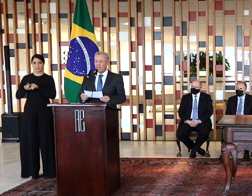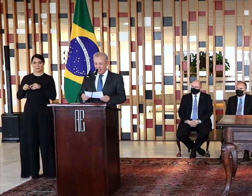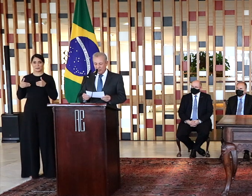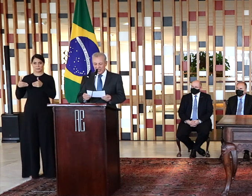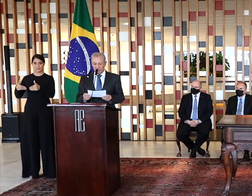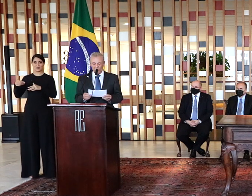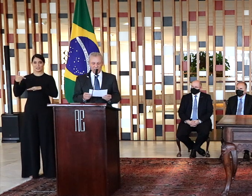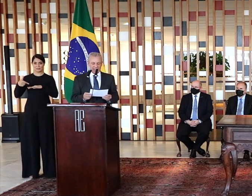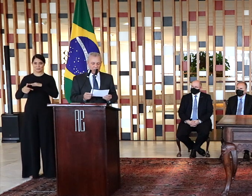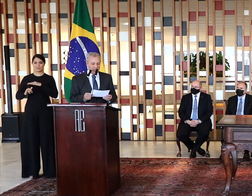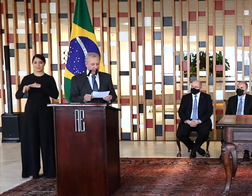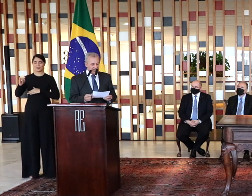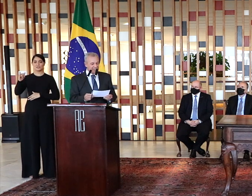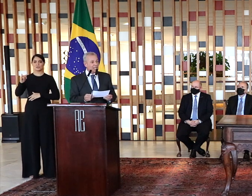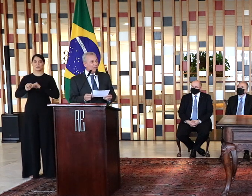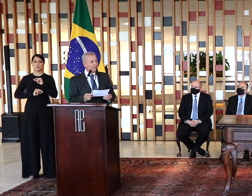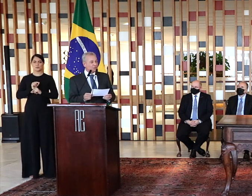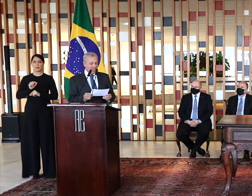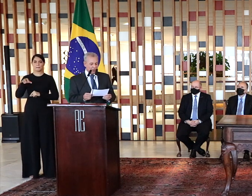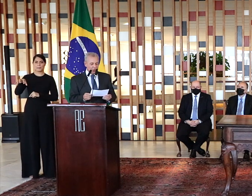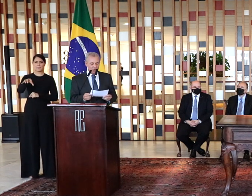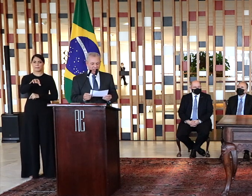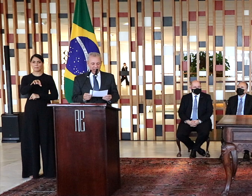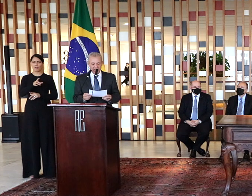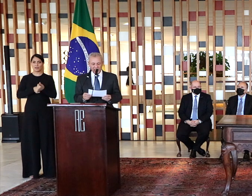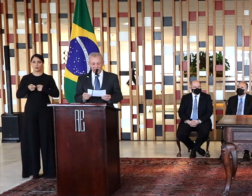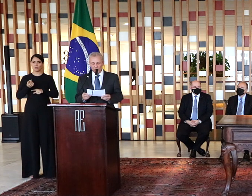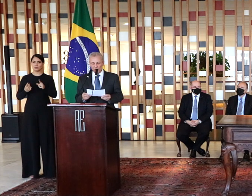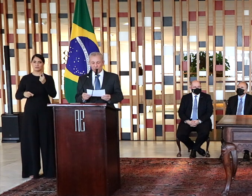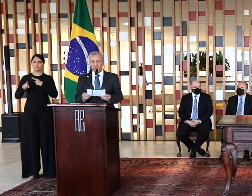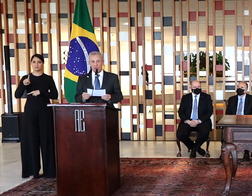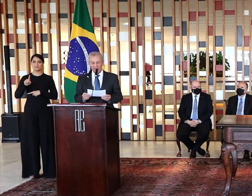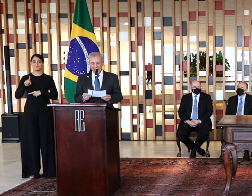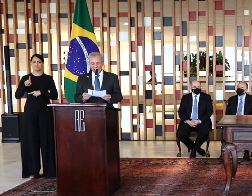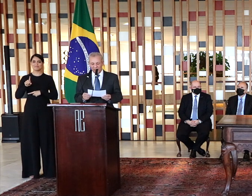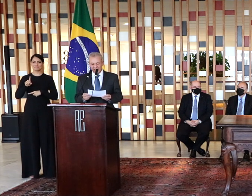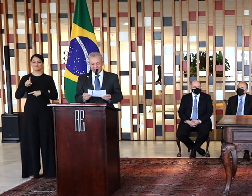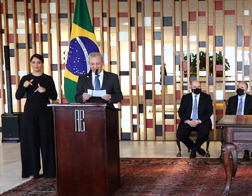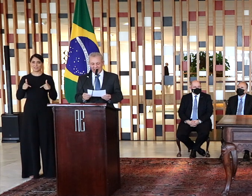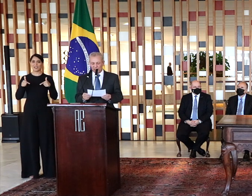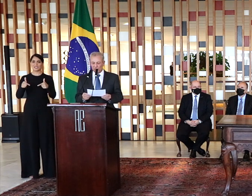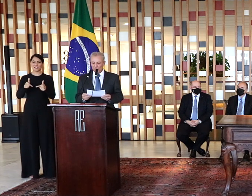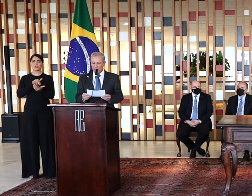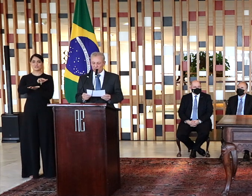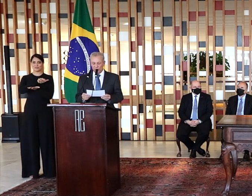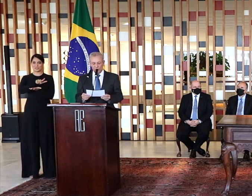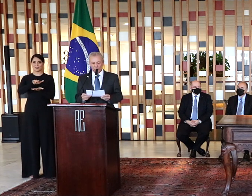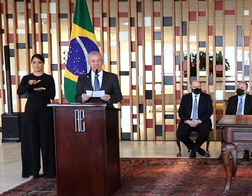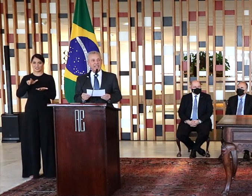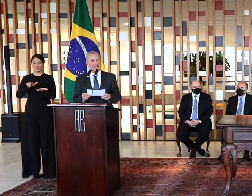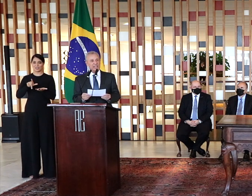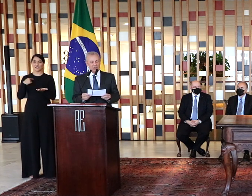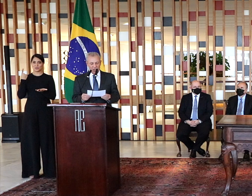Energia para a promoção de segmentos da economia que conjugam a diversidade dos nossos